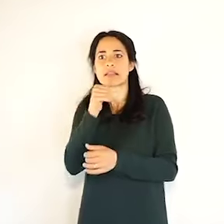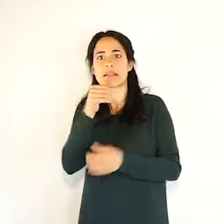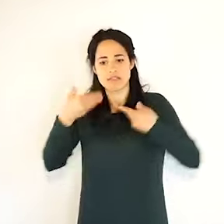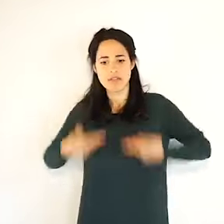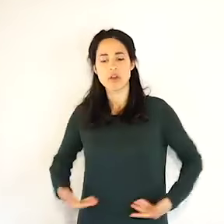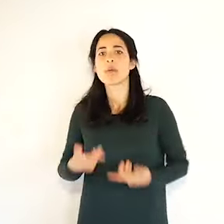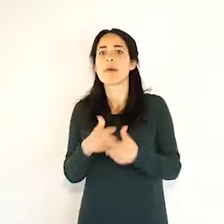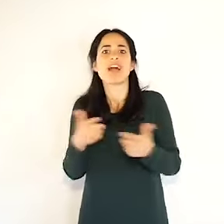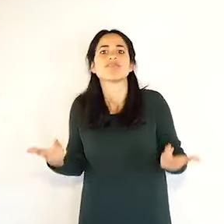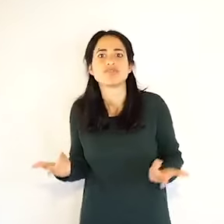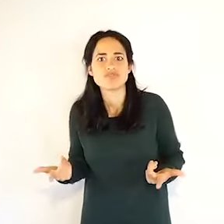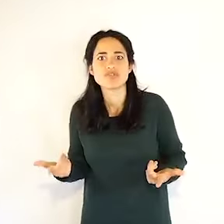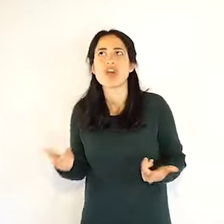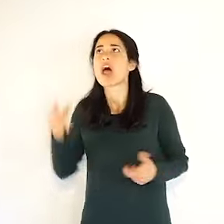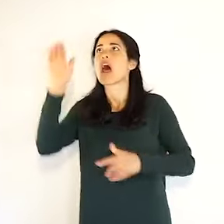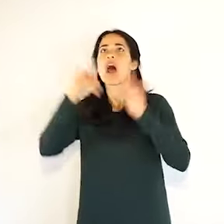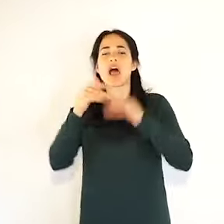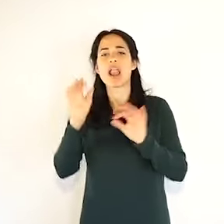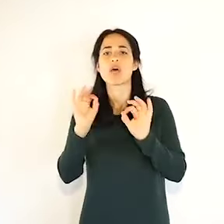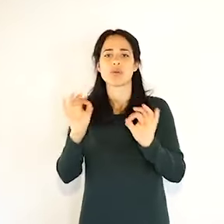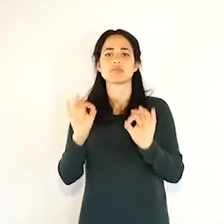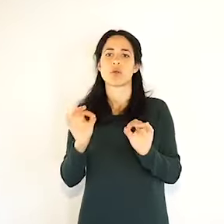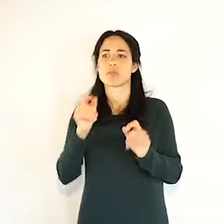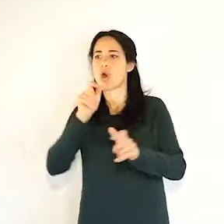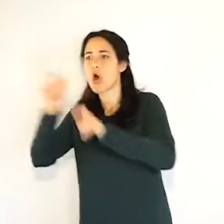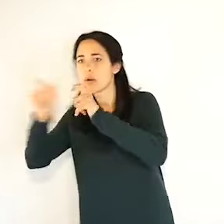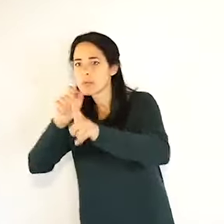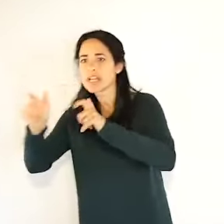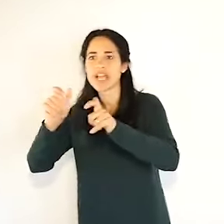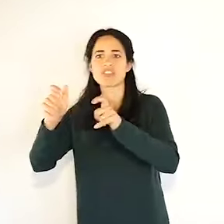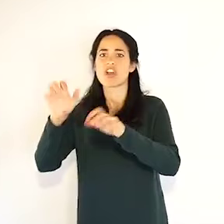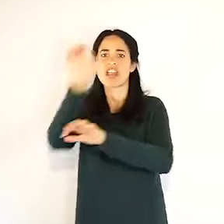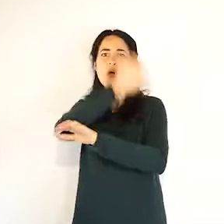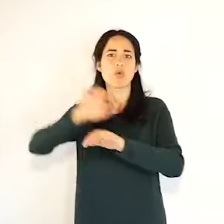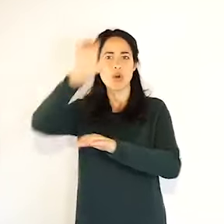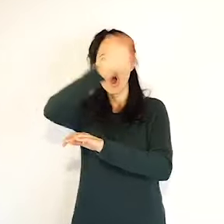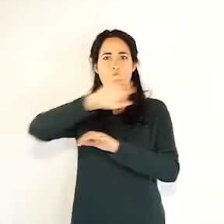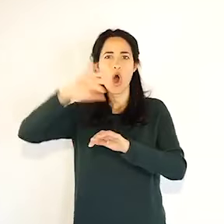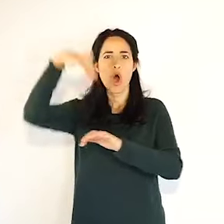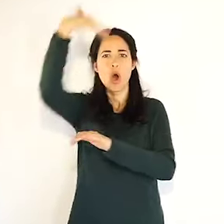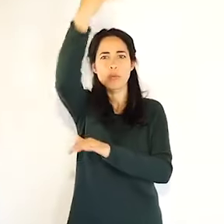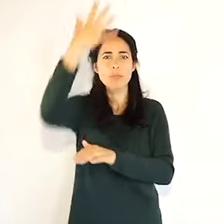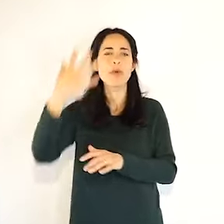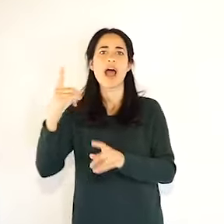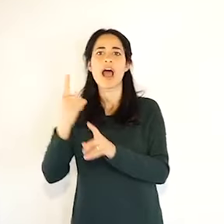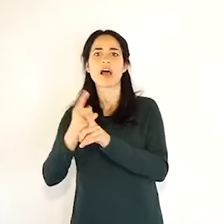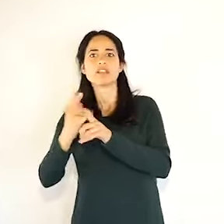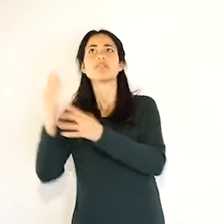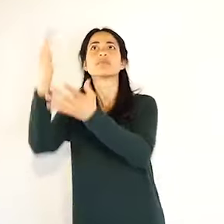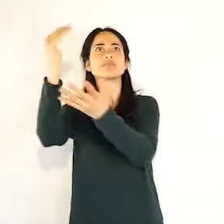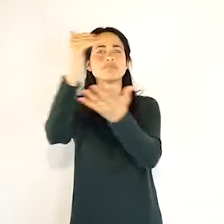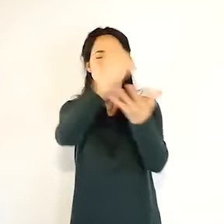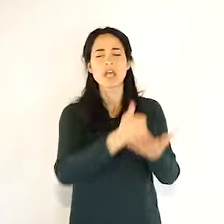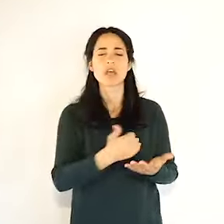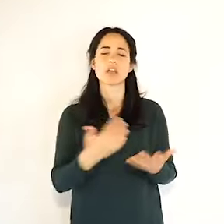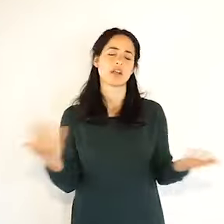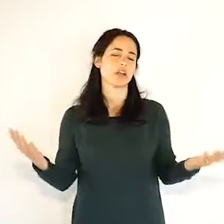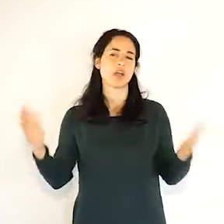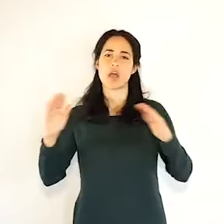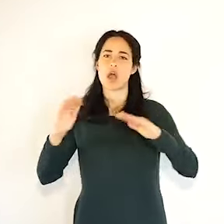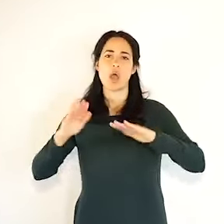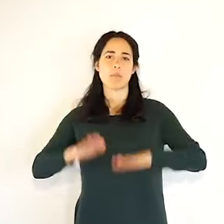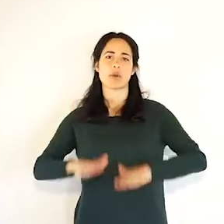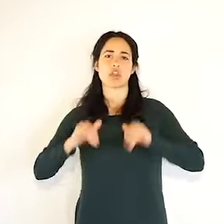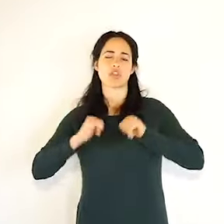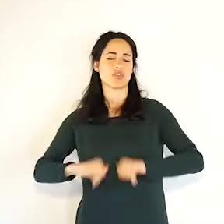i loro volontari stanno facendo miracoli perché 1.271 unità impegnate ieri,